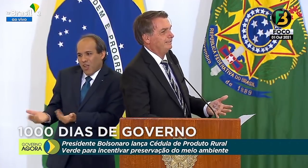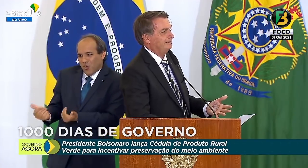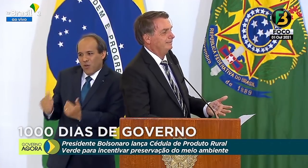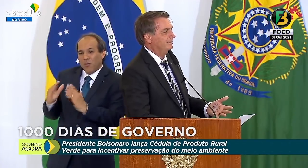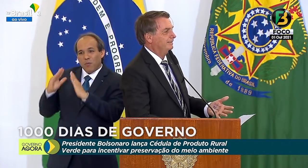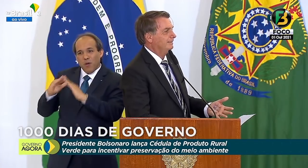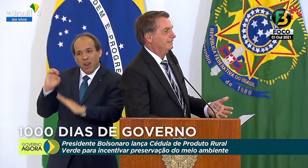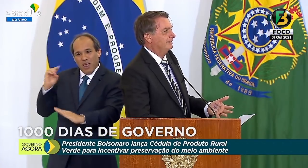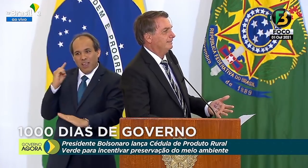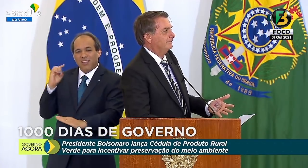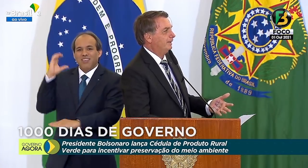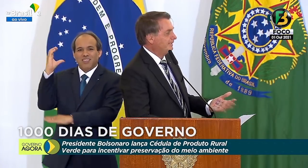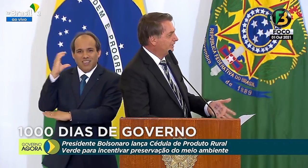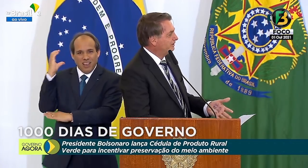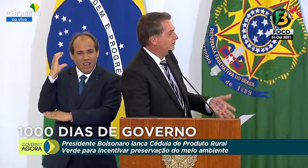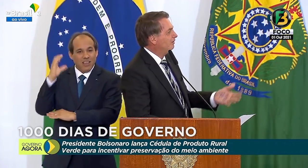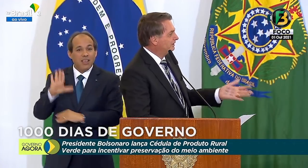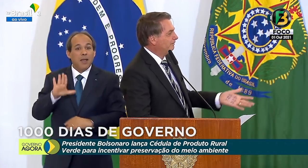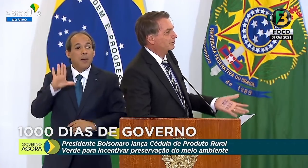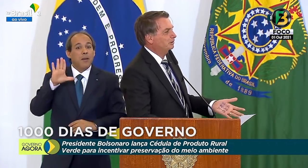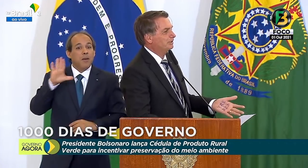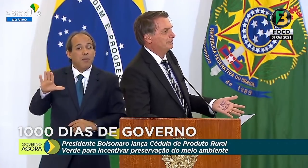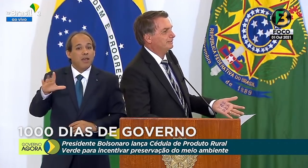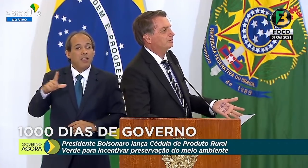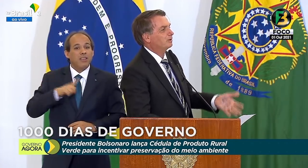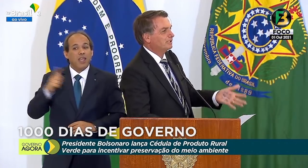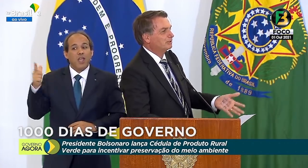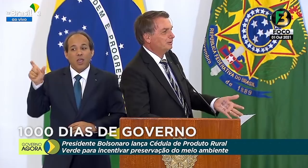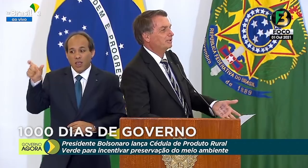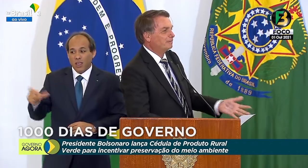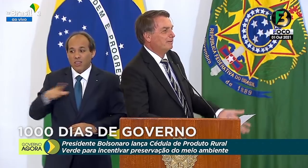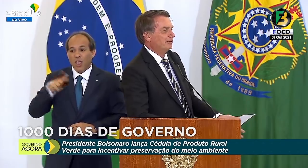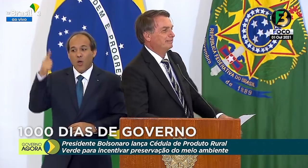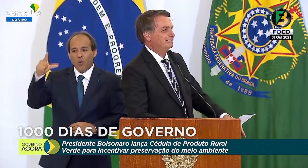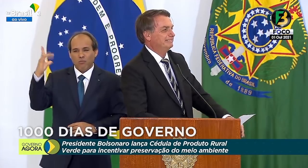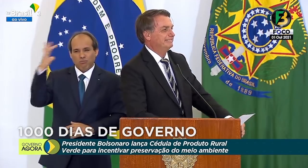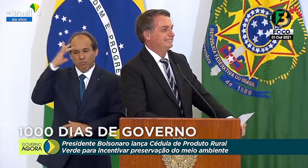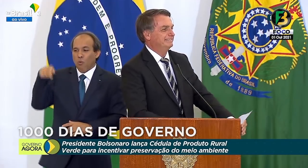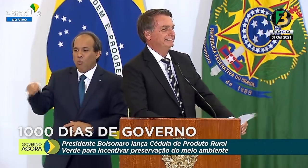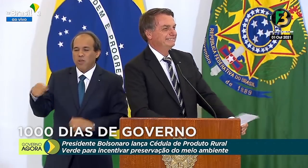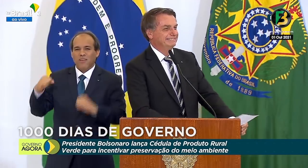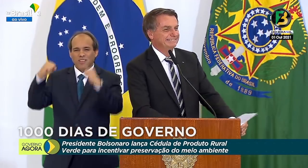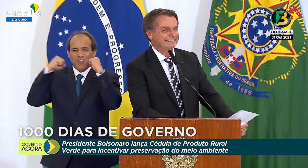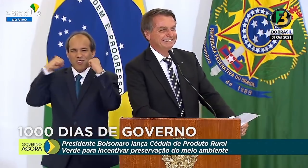Ceilândia, mas ela tinha uma outra virtude, torcedora do Flamengo.